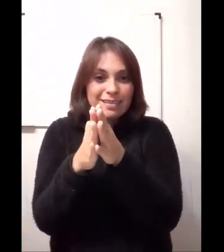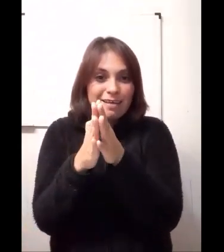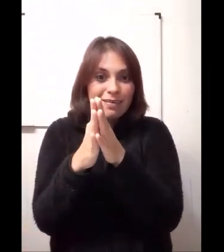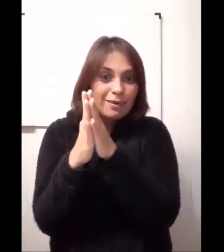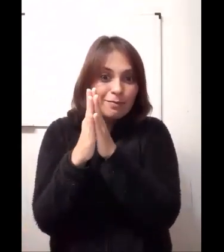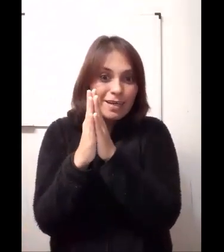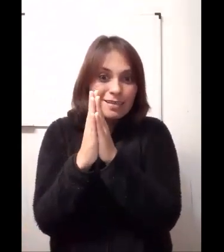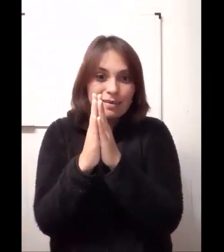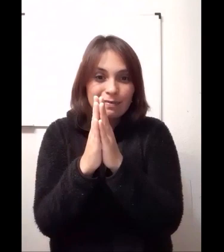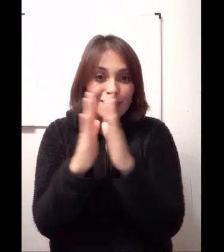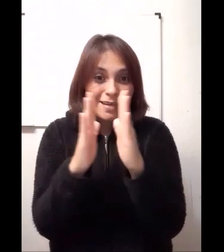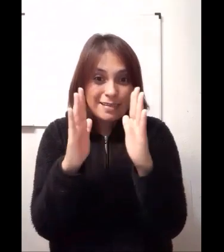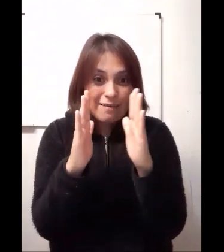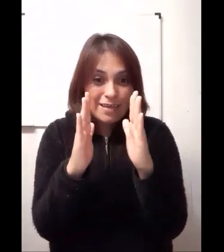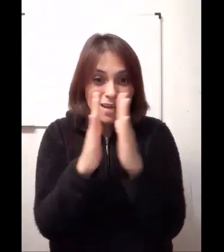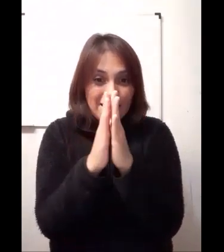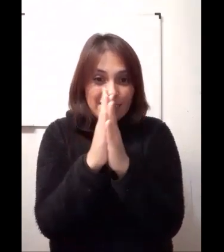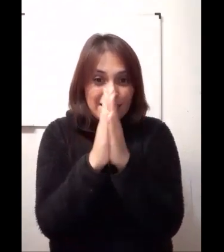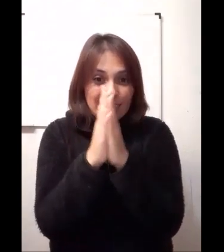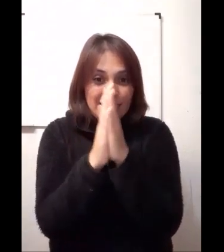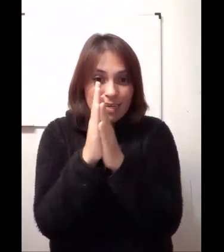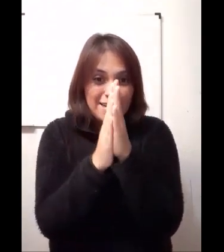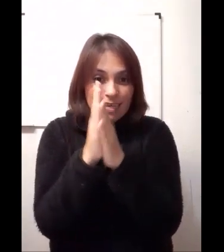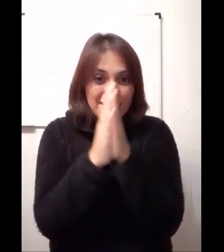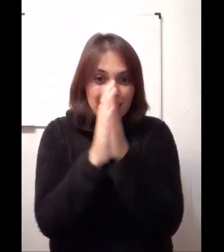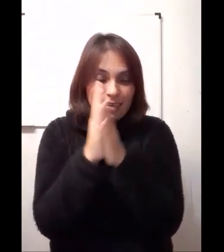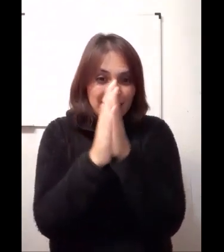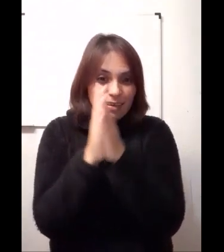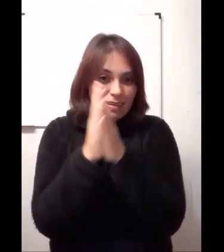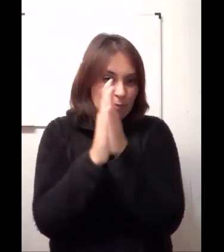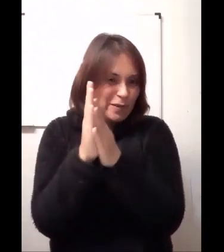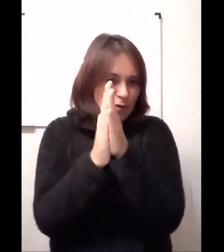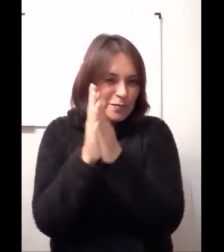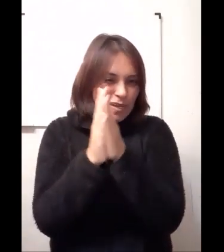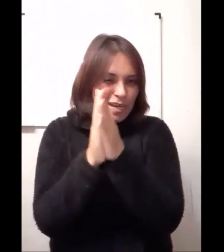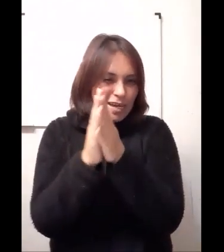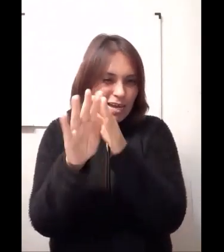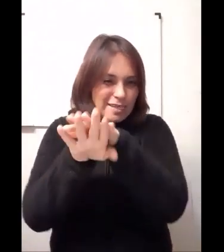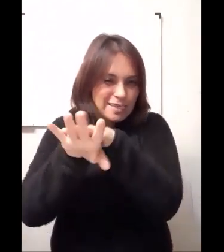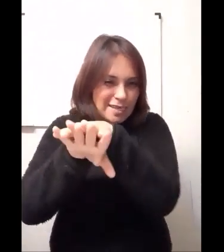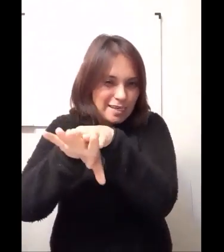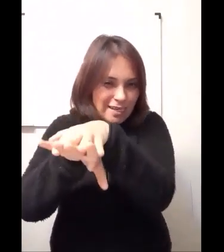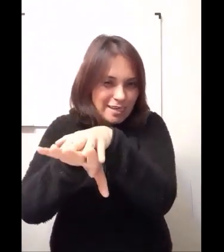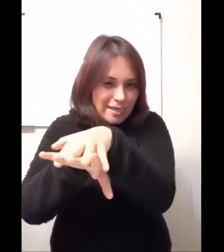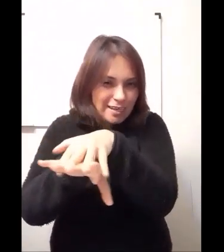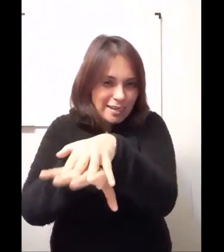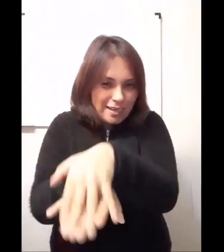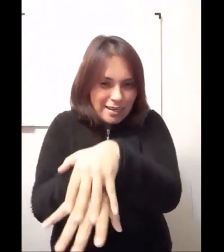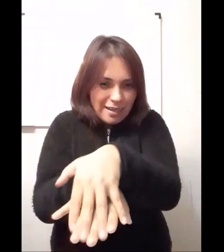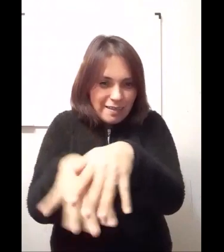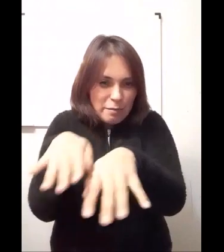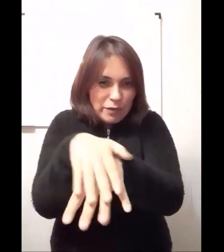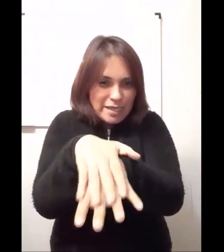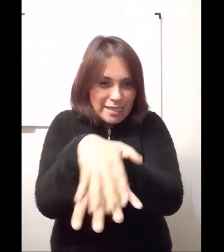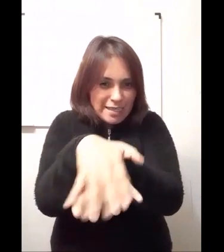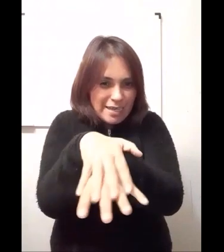saben cómo era? ¿Sabían? así, después cómo era. así, después así,